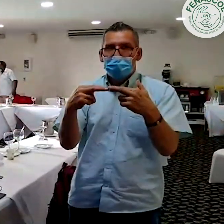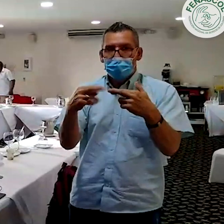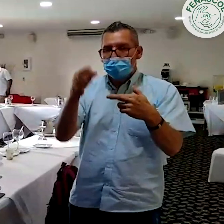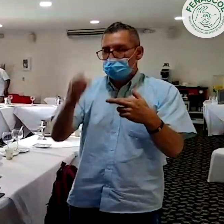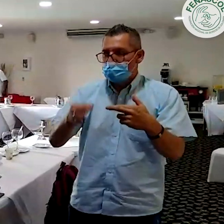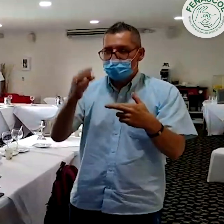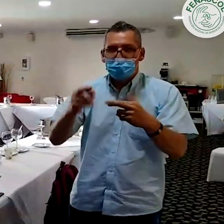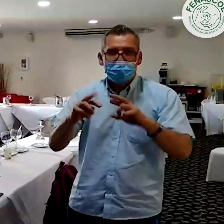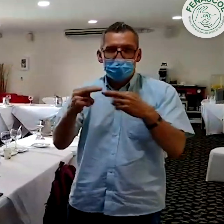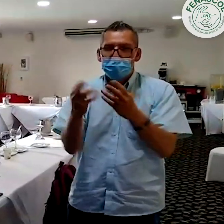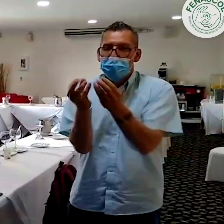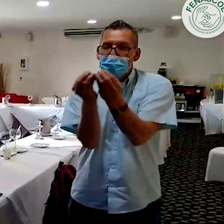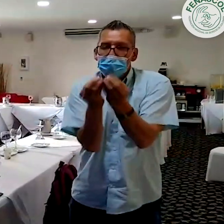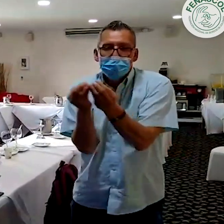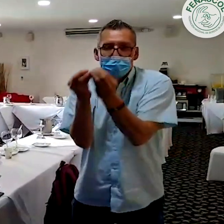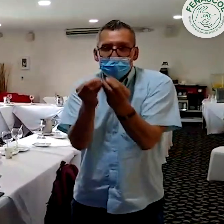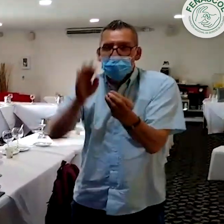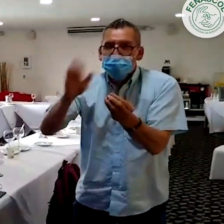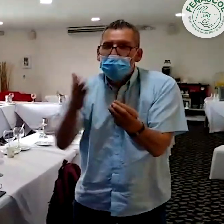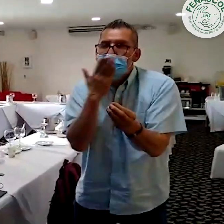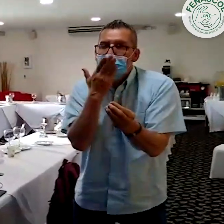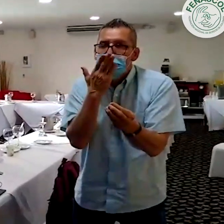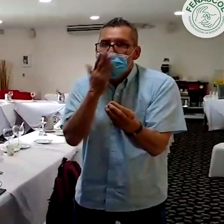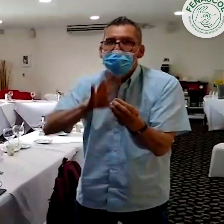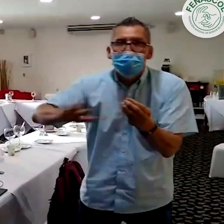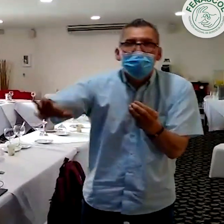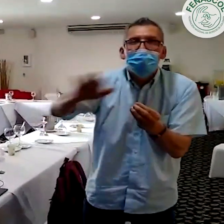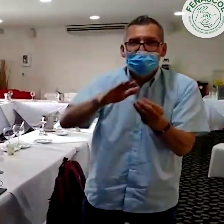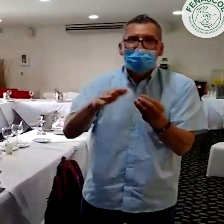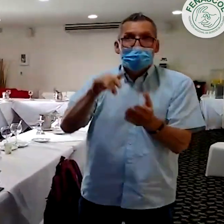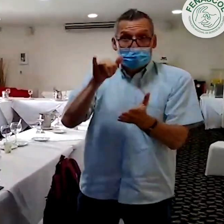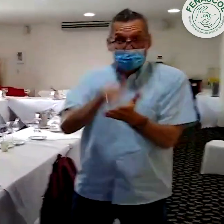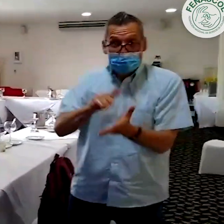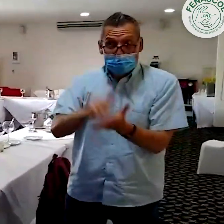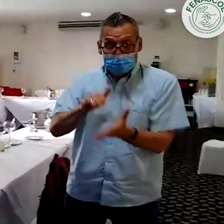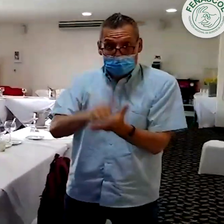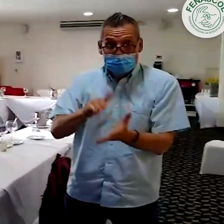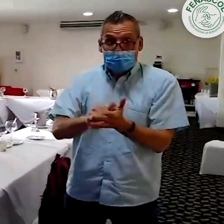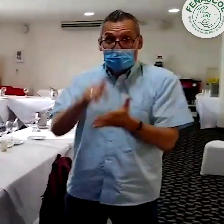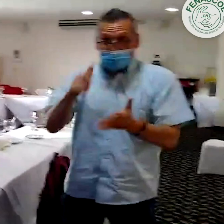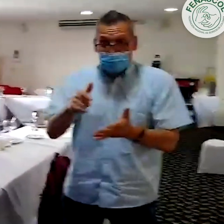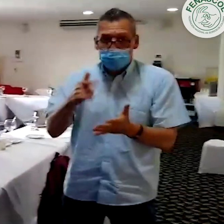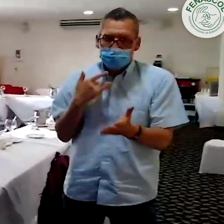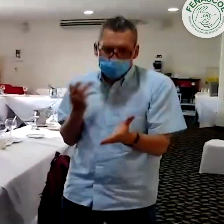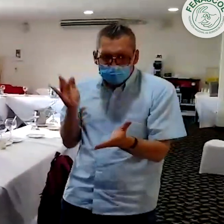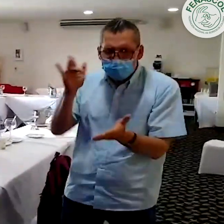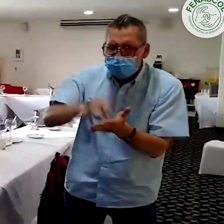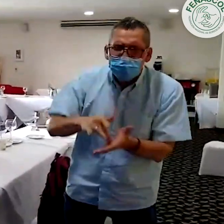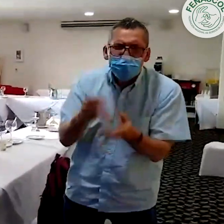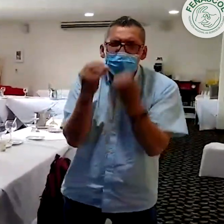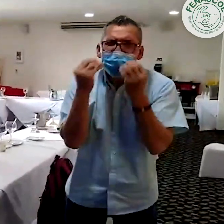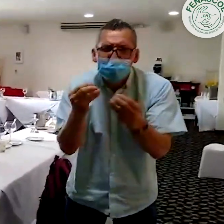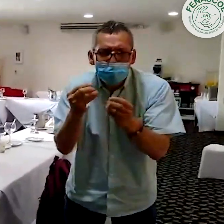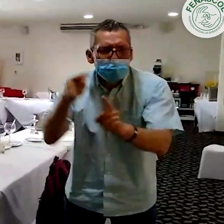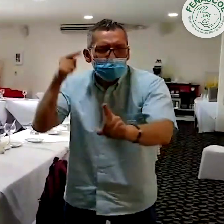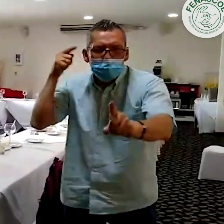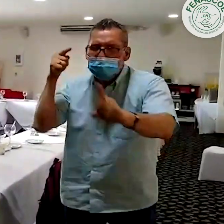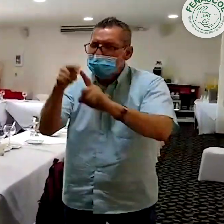periódicamente por los grupos indígenas. Se vino precisamente con un fin muy importante